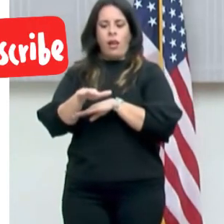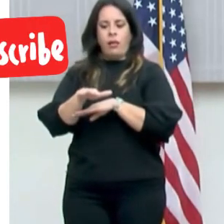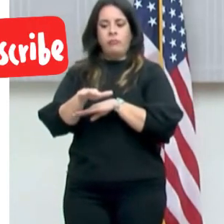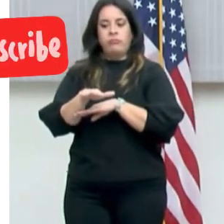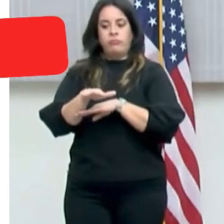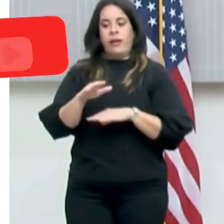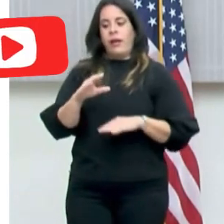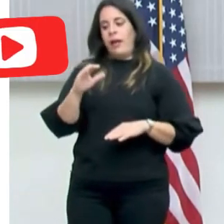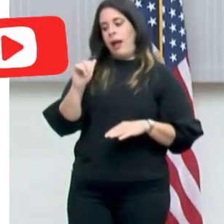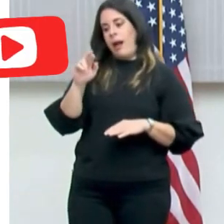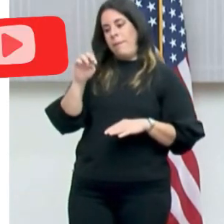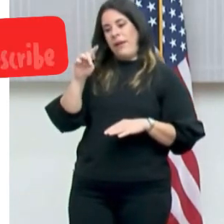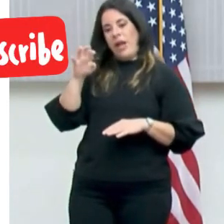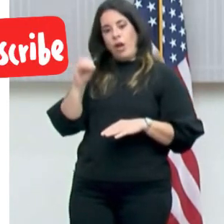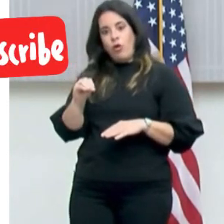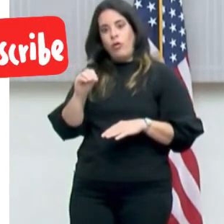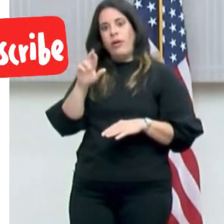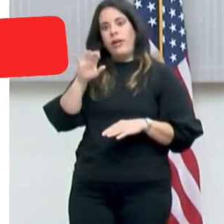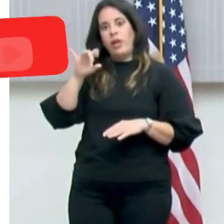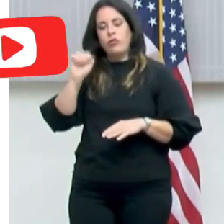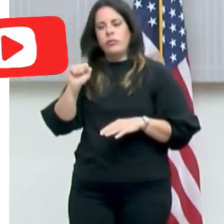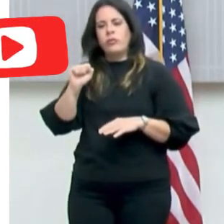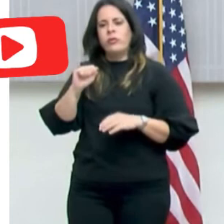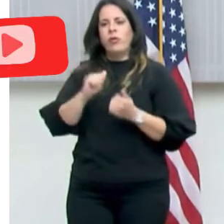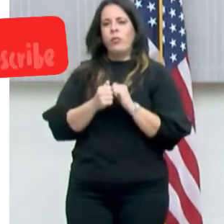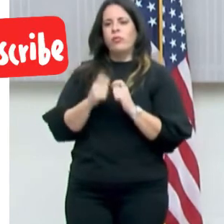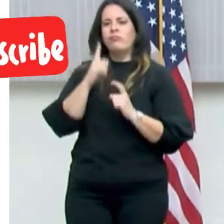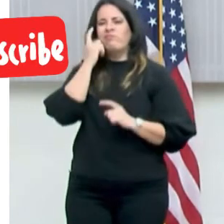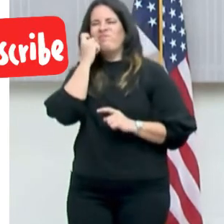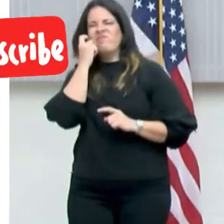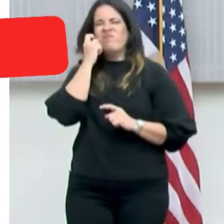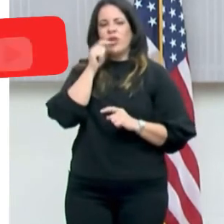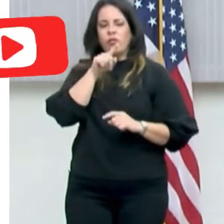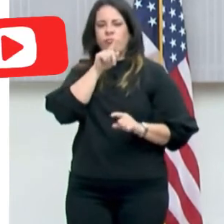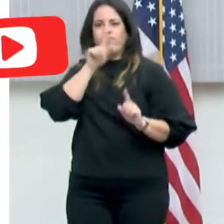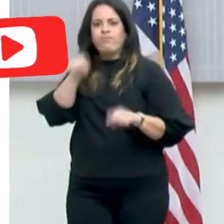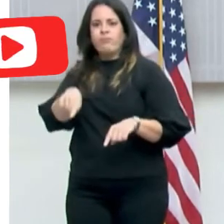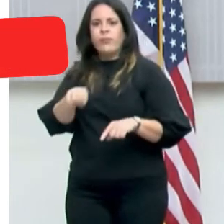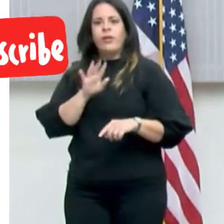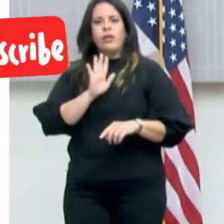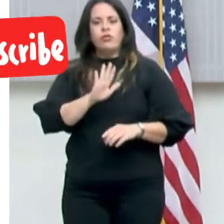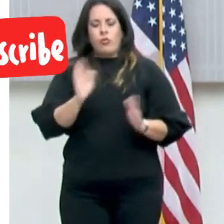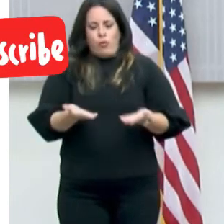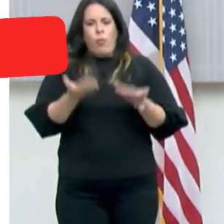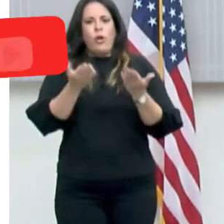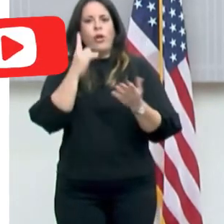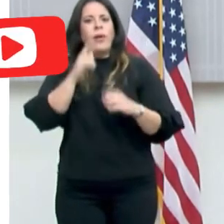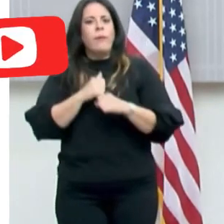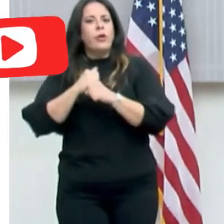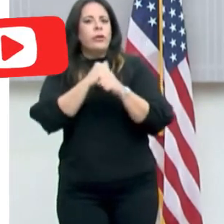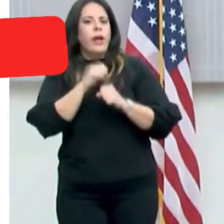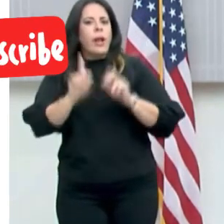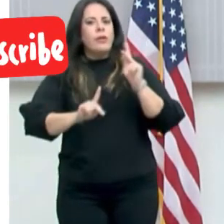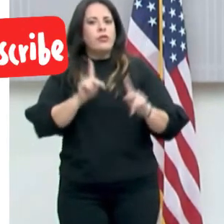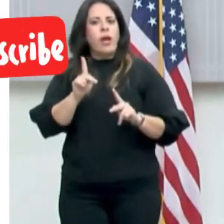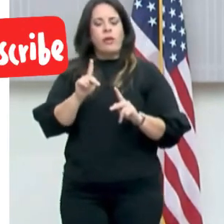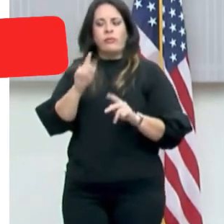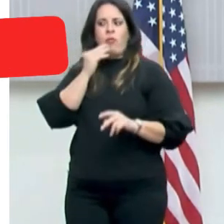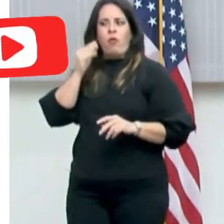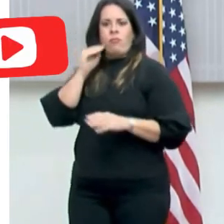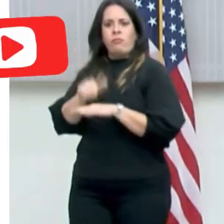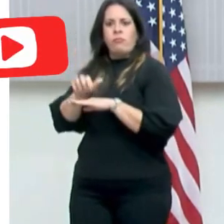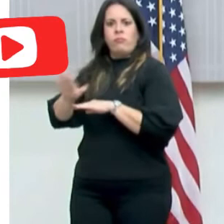Carmelo Ríos ha expresado tener reservas con ese veto que usted dio. Quisiera saber cuál es su propuesta para proteger entonces a estas personas.